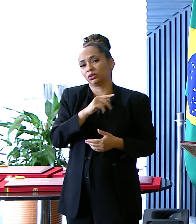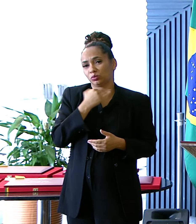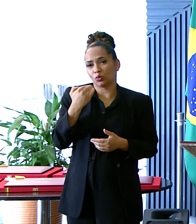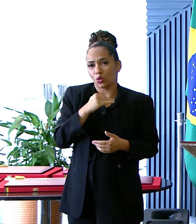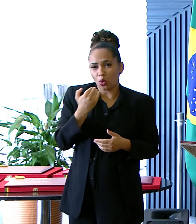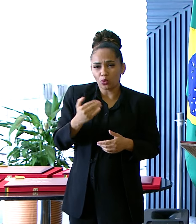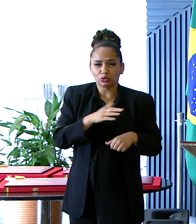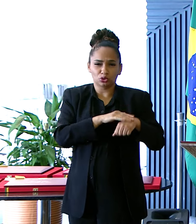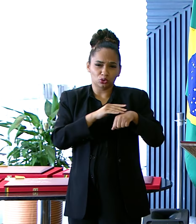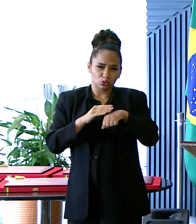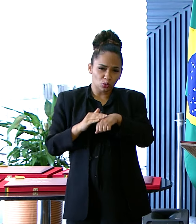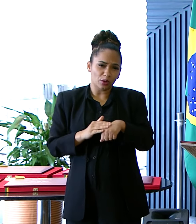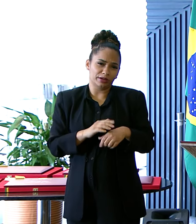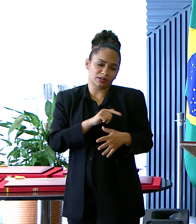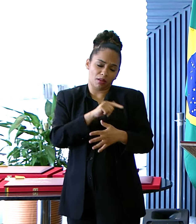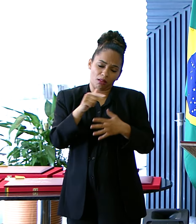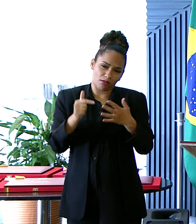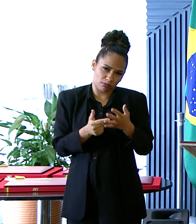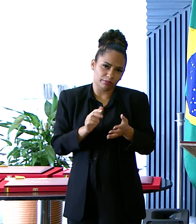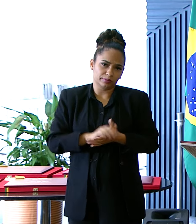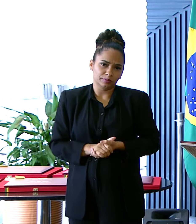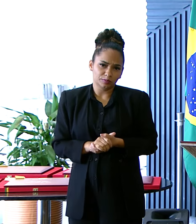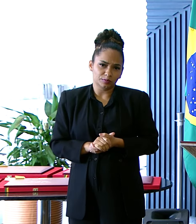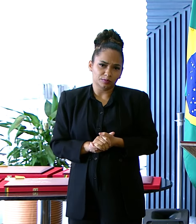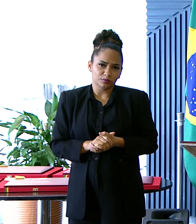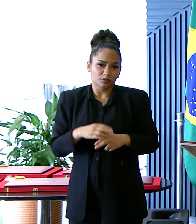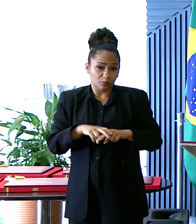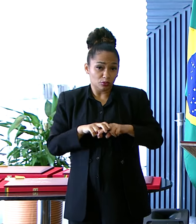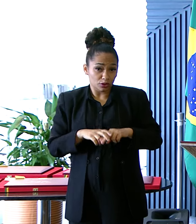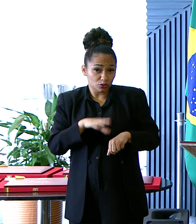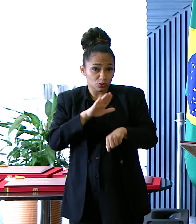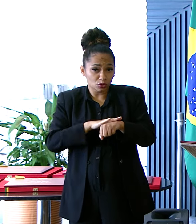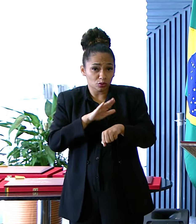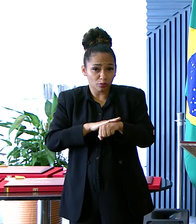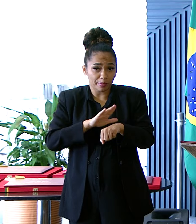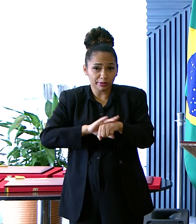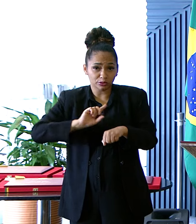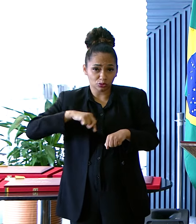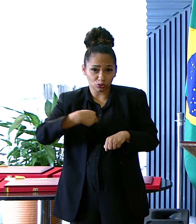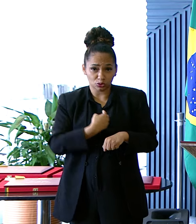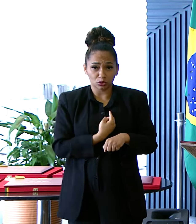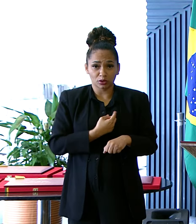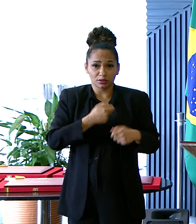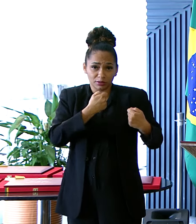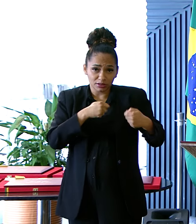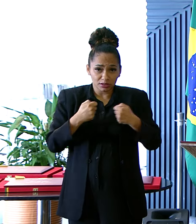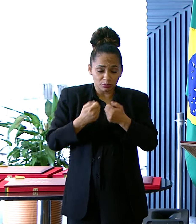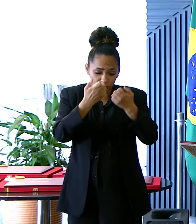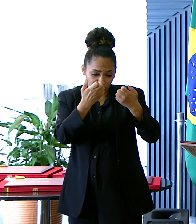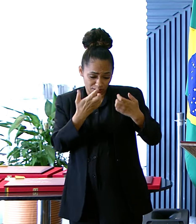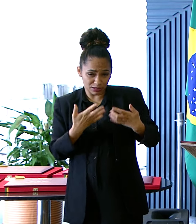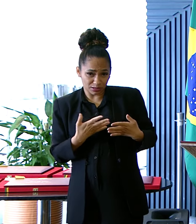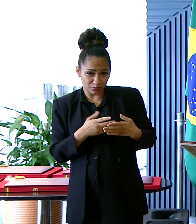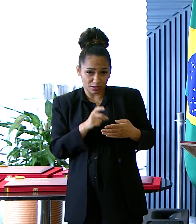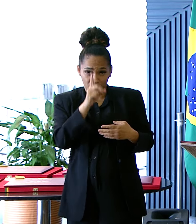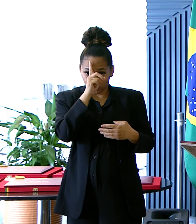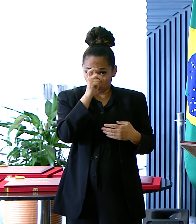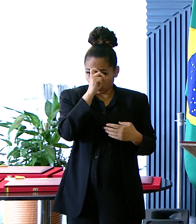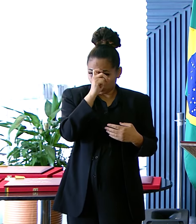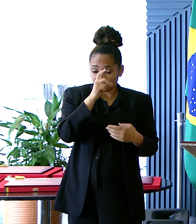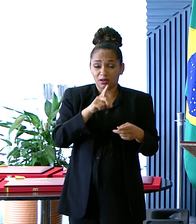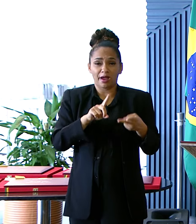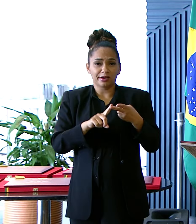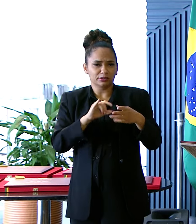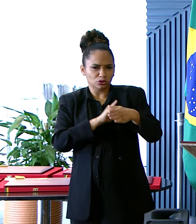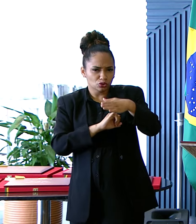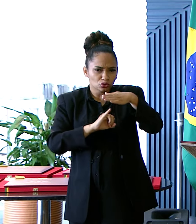leptospirose E várias outras doenças Então neste momento Também quero sublinhar Que os hospitais Que